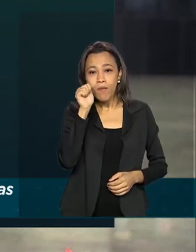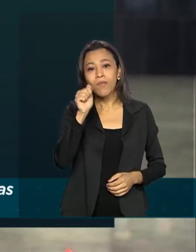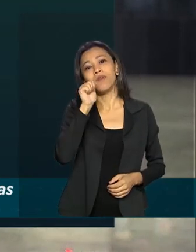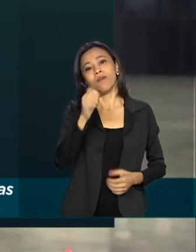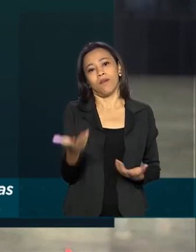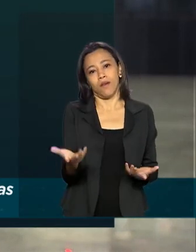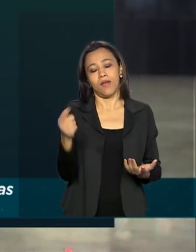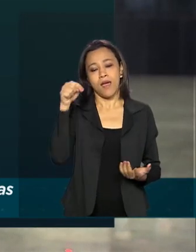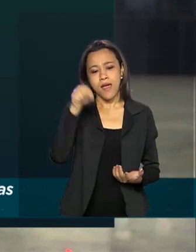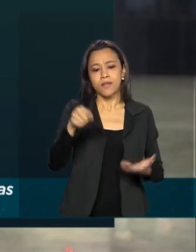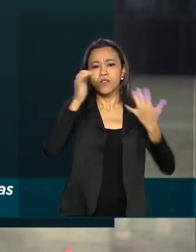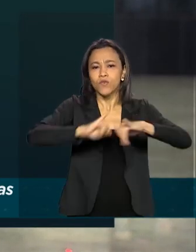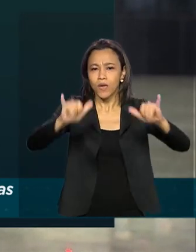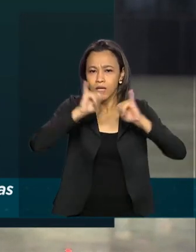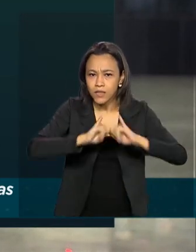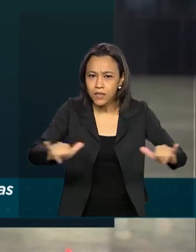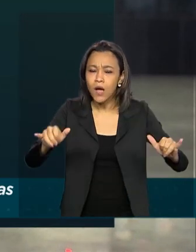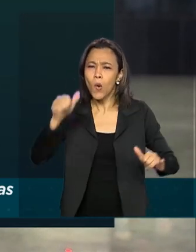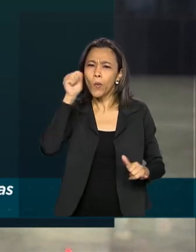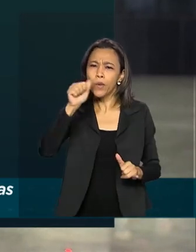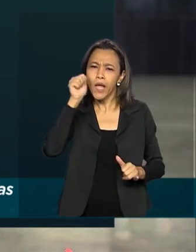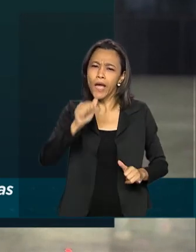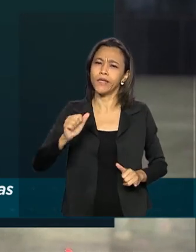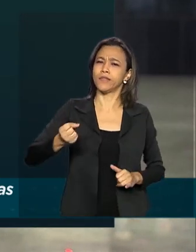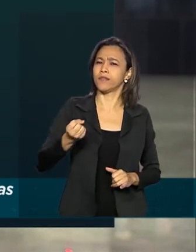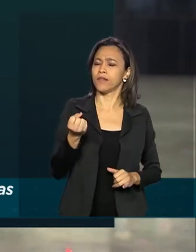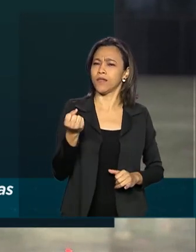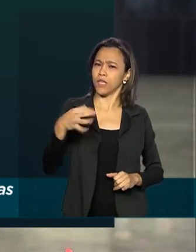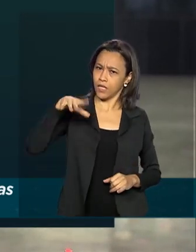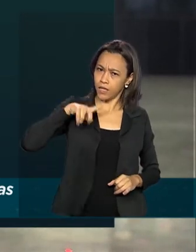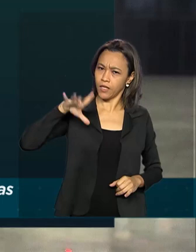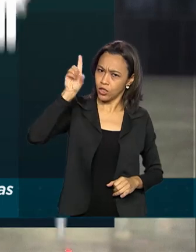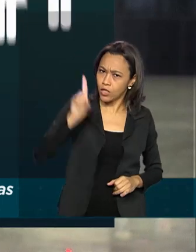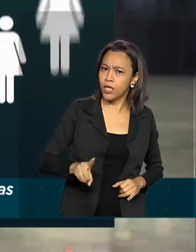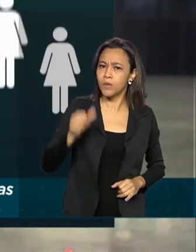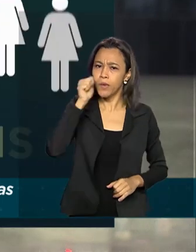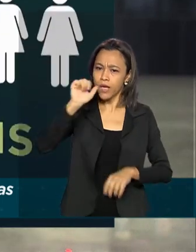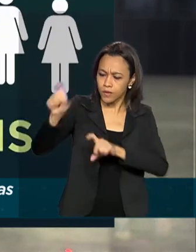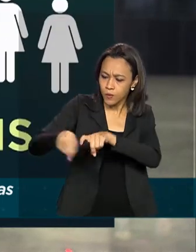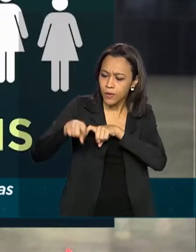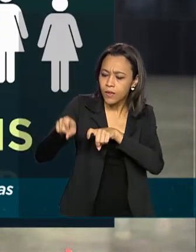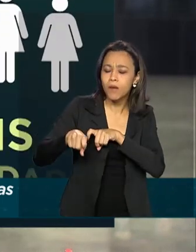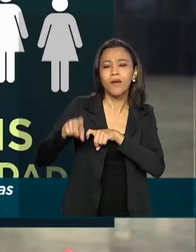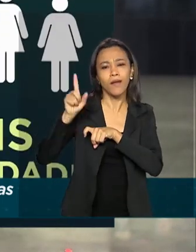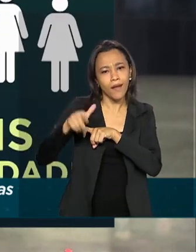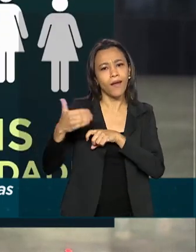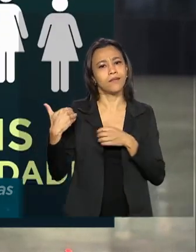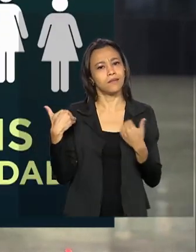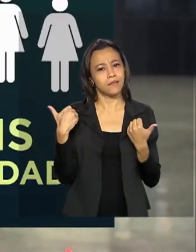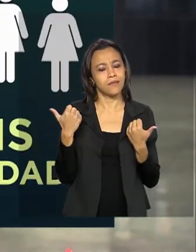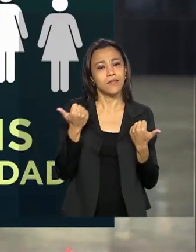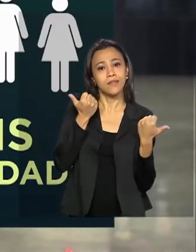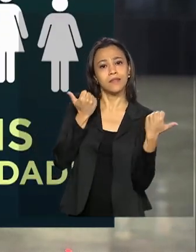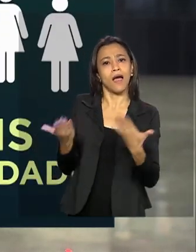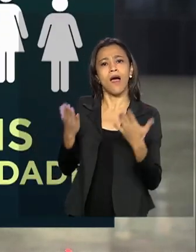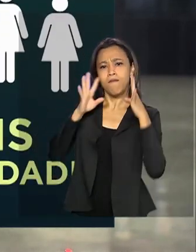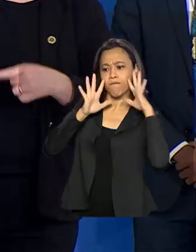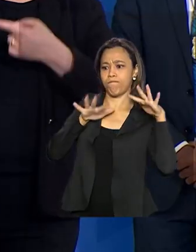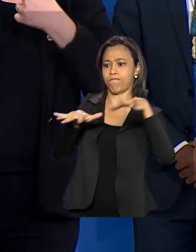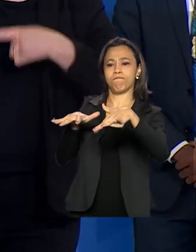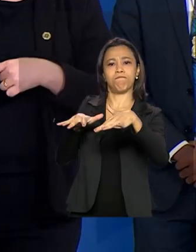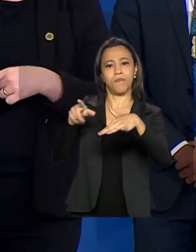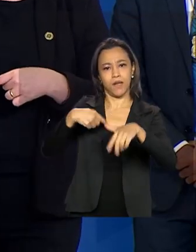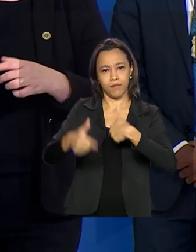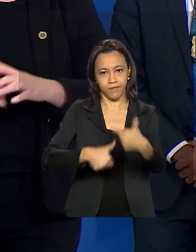campanha Mulheres Rurais, Mulheres com Direitos, lançada aqui no Palácio do Planalto, quer dar visibilidade a essas produtoras.